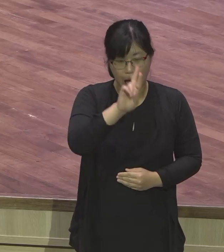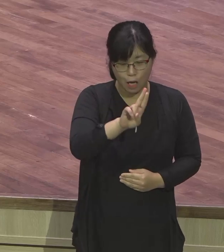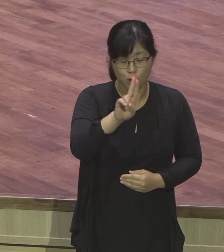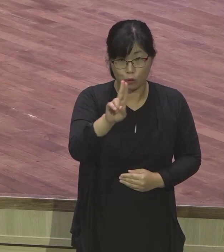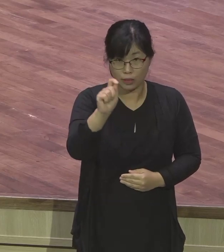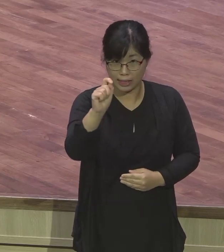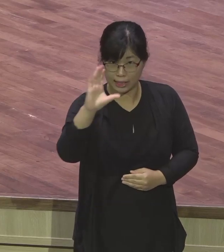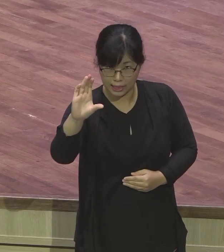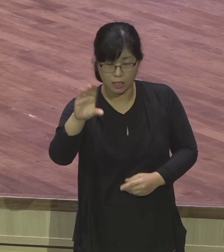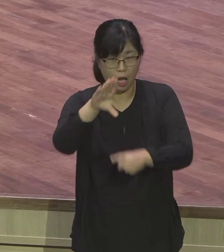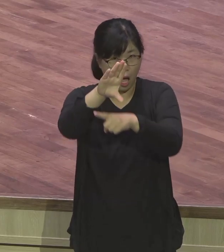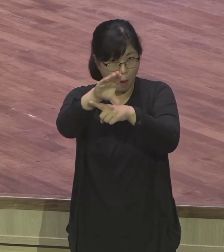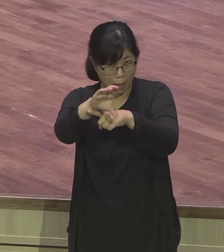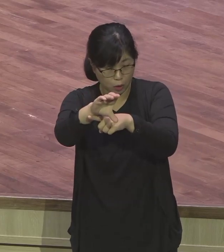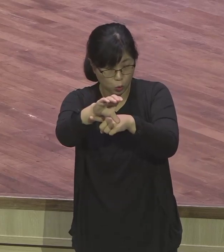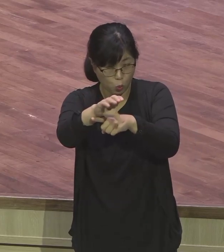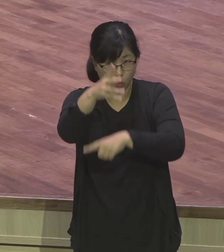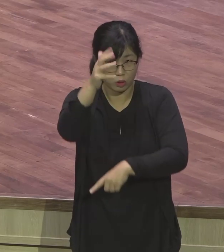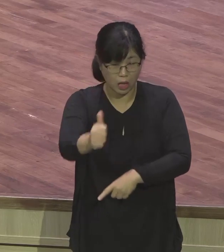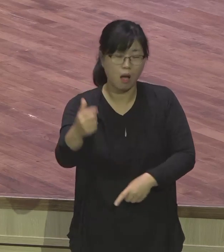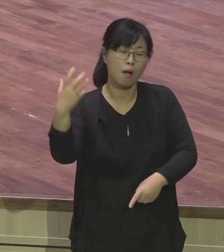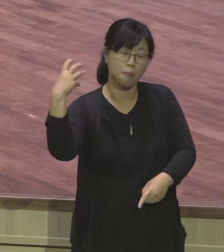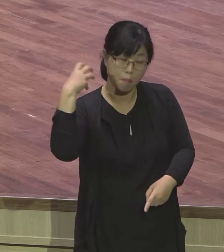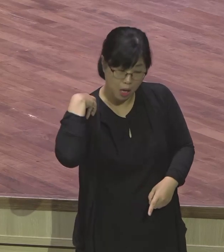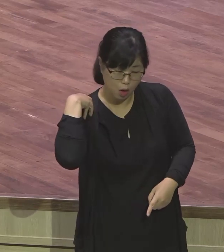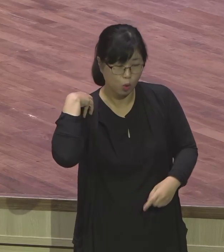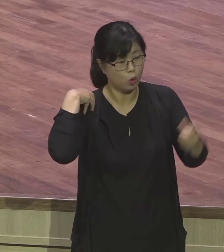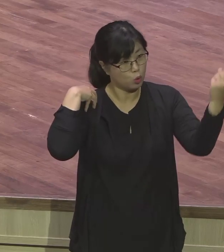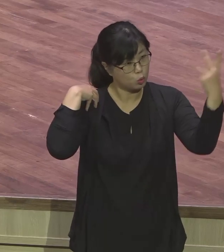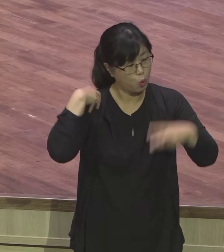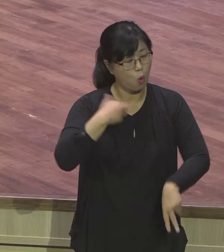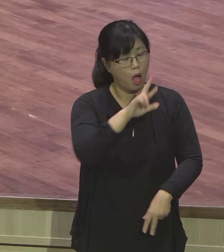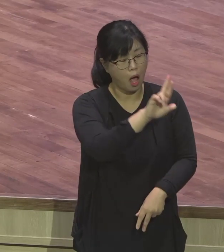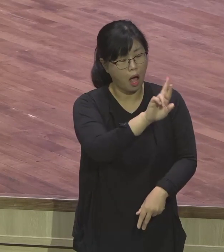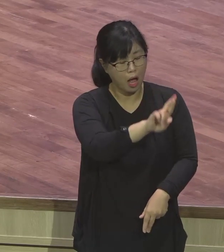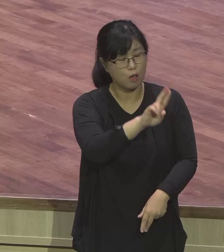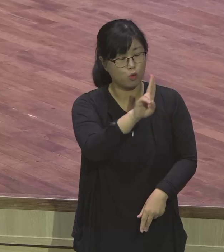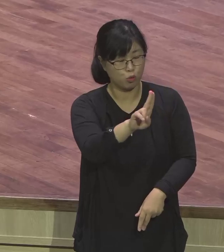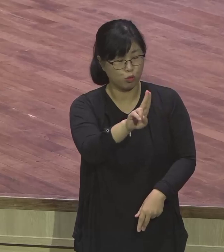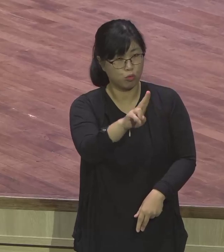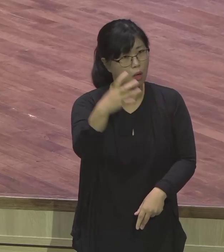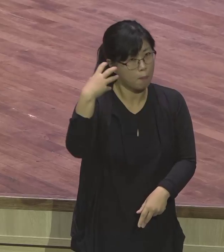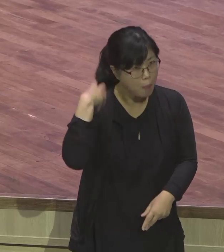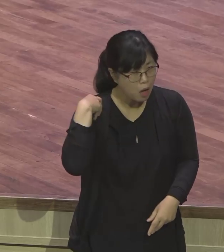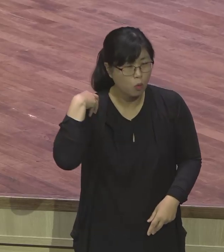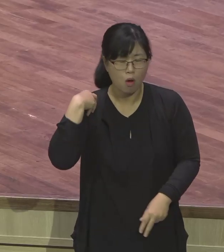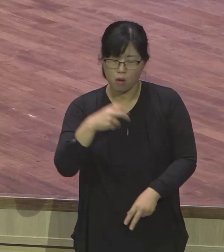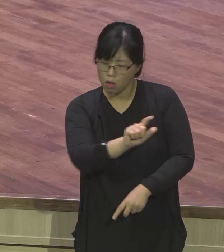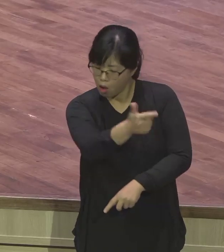방송 대표다. 왜 이런 직분을 하나 주셨냐고요.